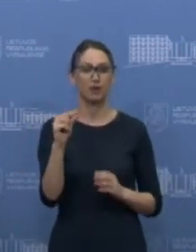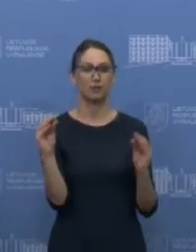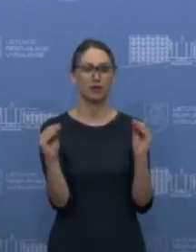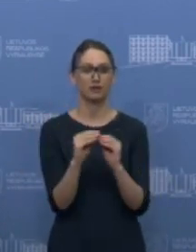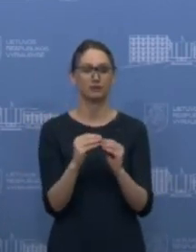dešimtą valandą. Ačiū.